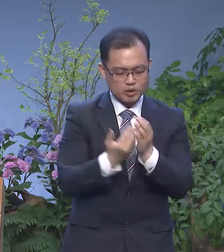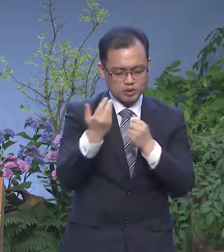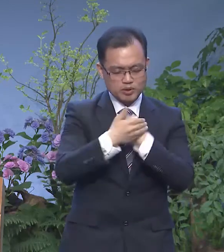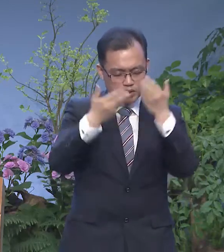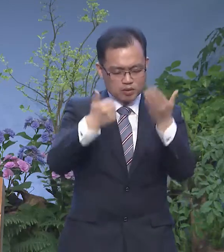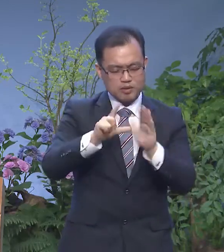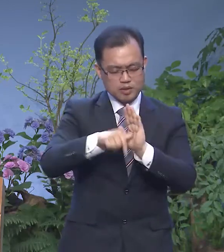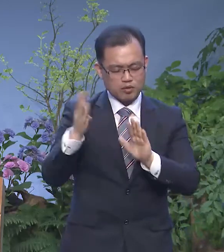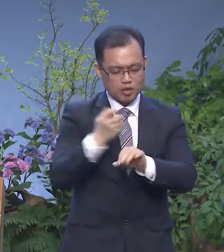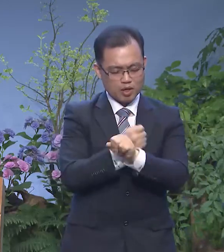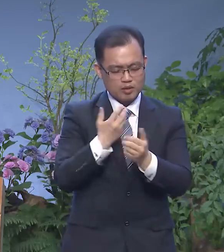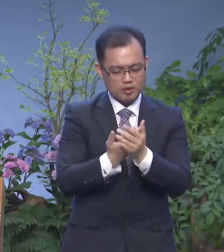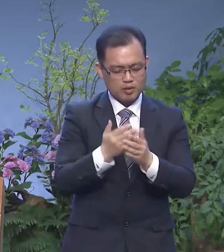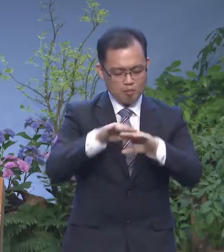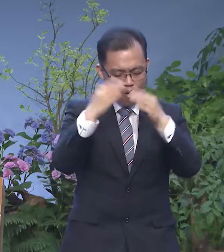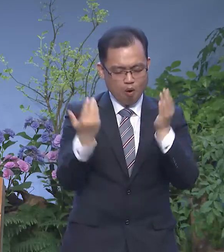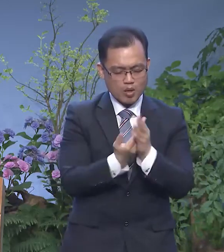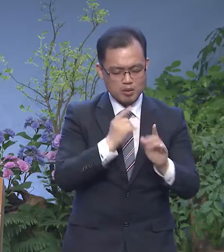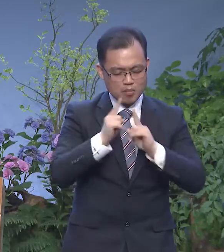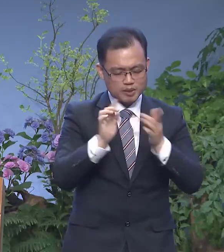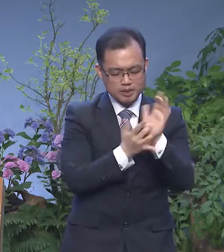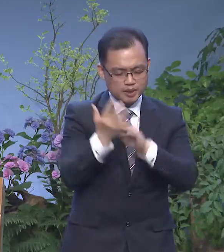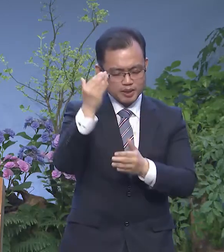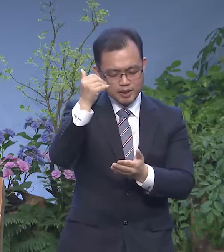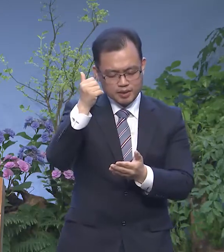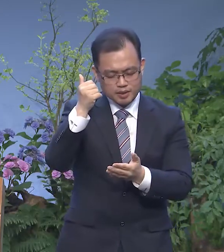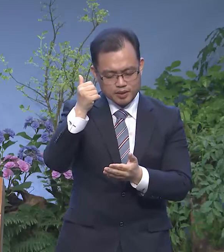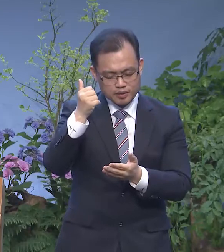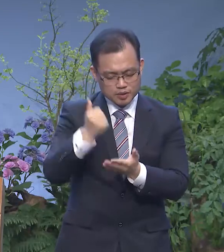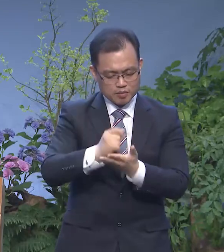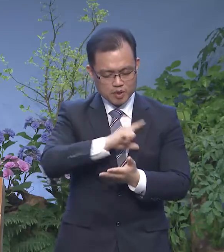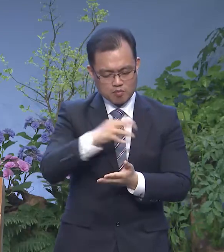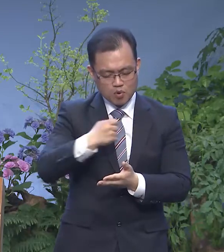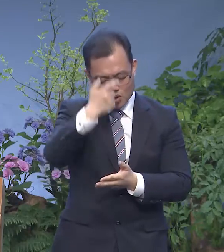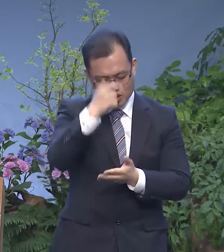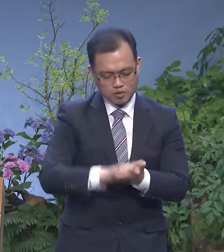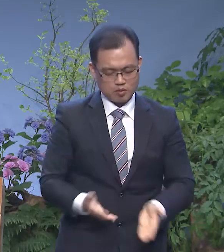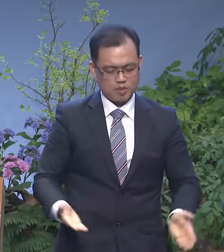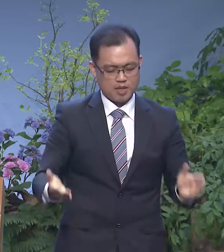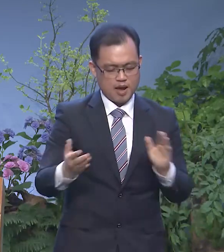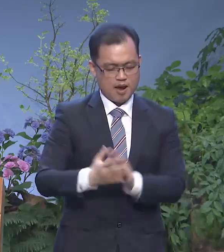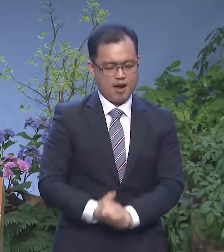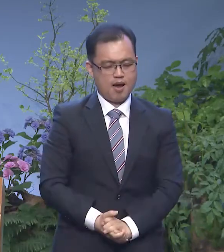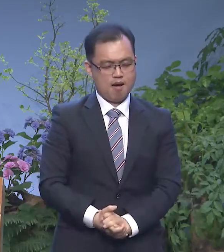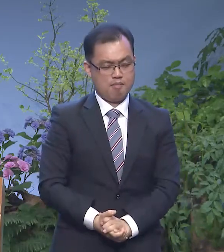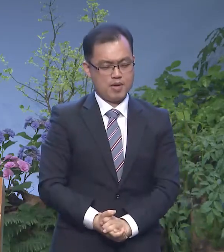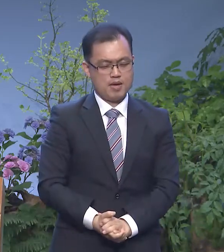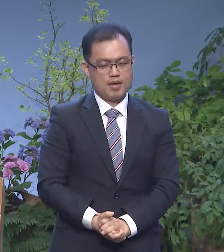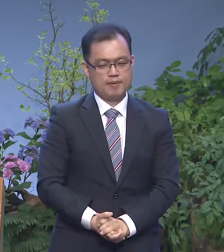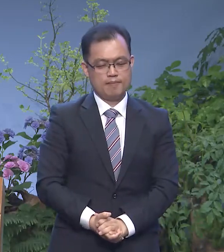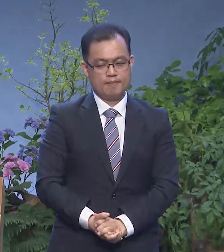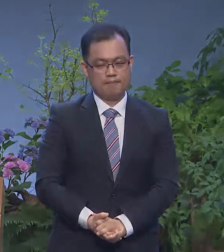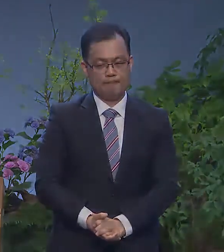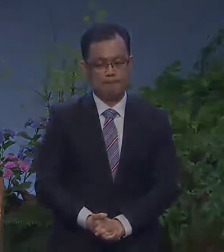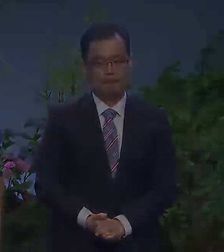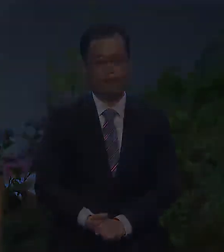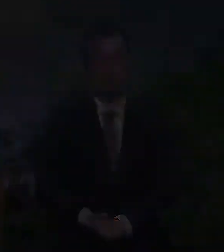하여 주옵소서 이 모든 말씀을 구주 예수님의 이름으로 기도드려옵나이다 아멘